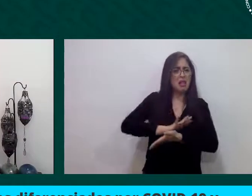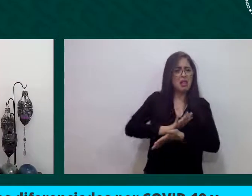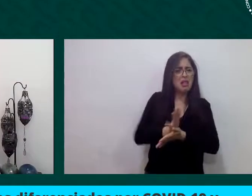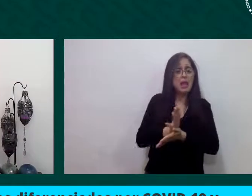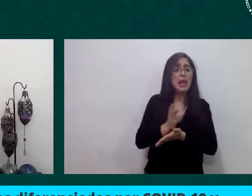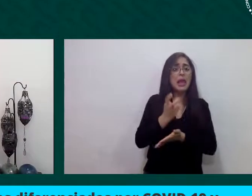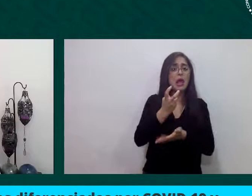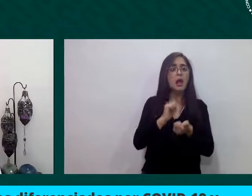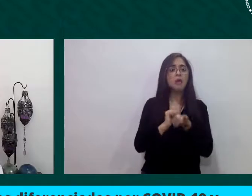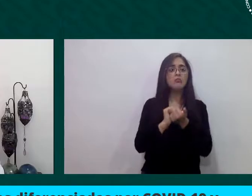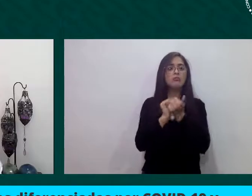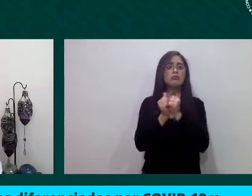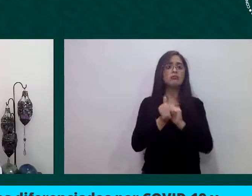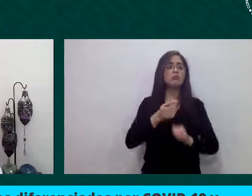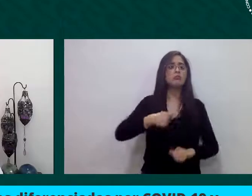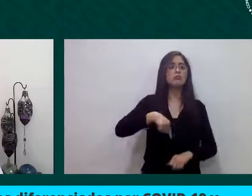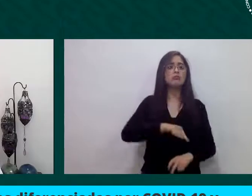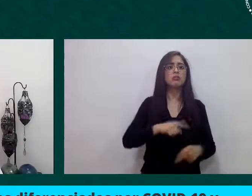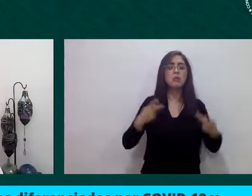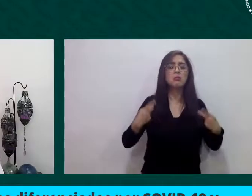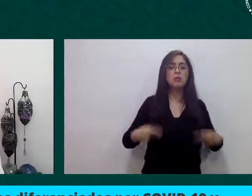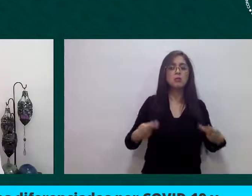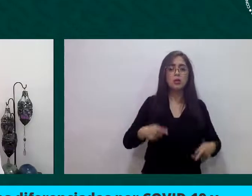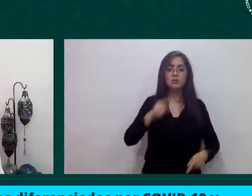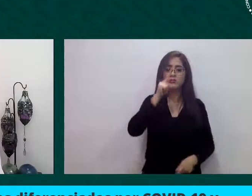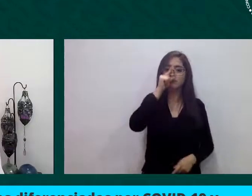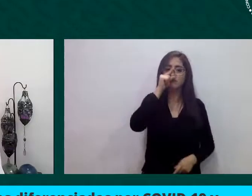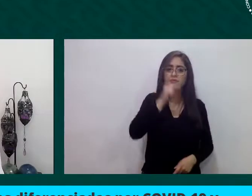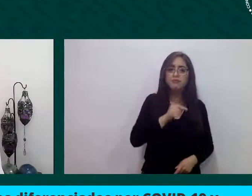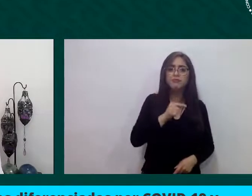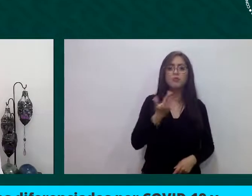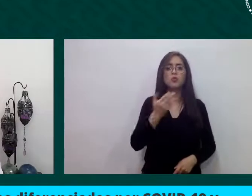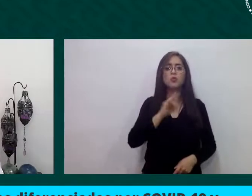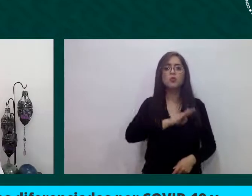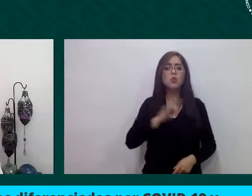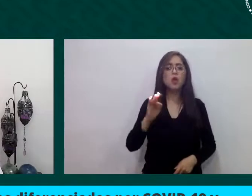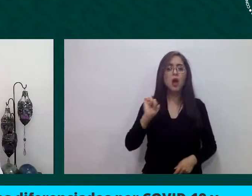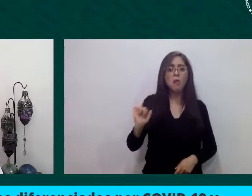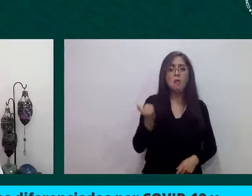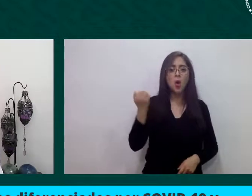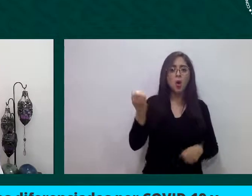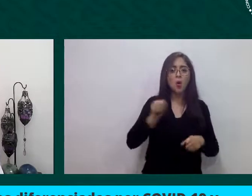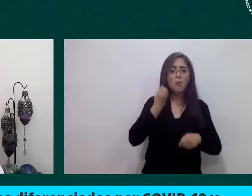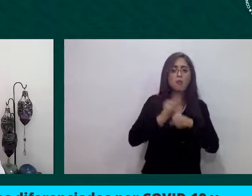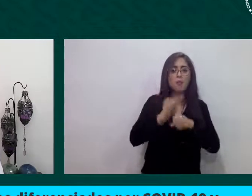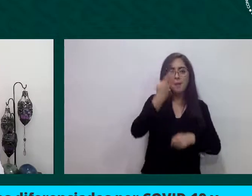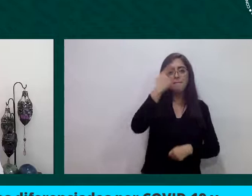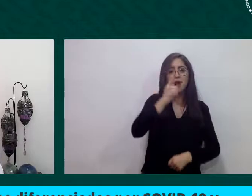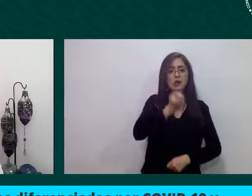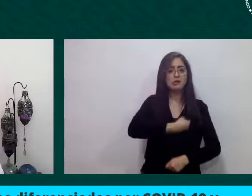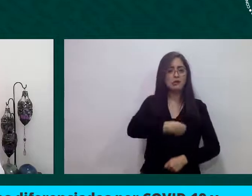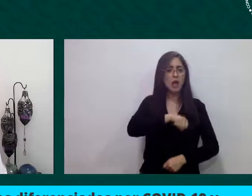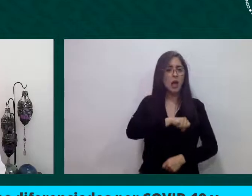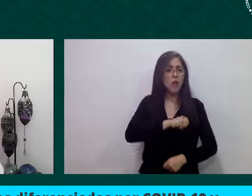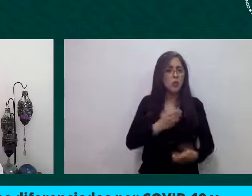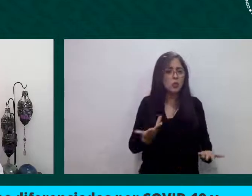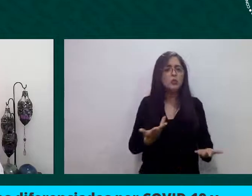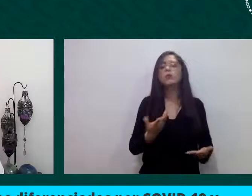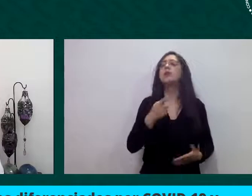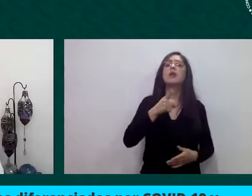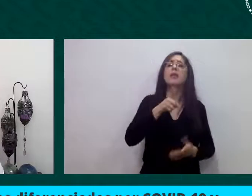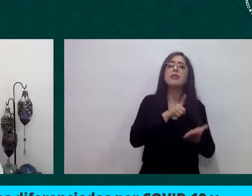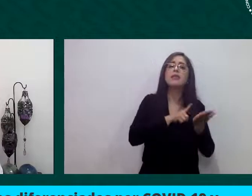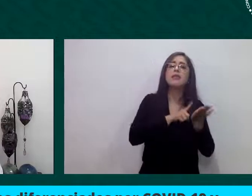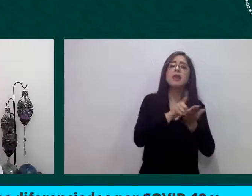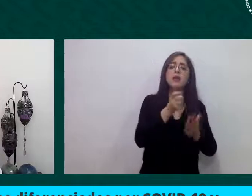acceder a servicios de salud. El acceso, el derecho a la salud ha sido un gran tema, ha sido